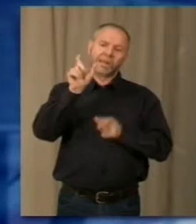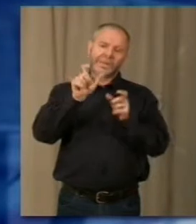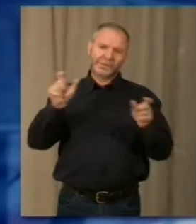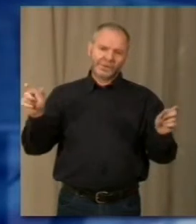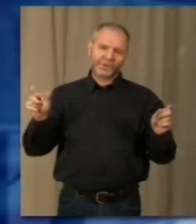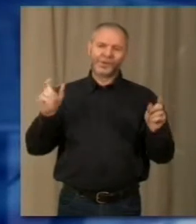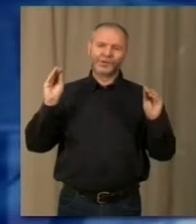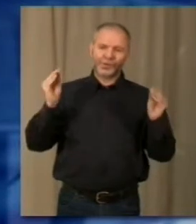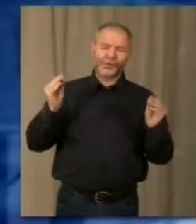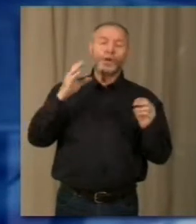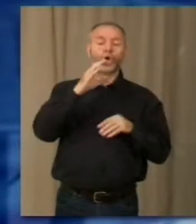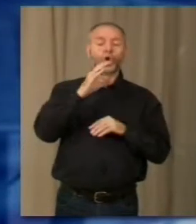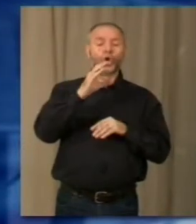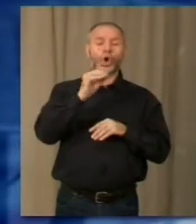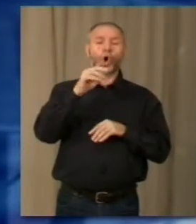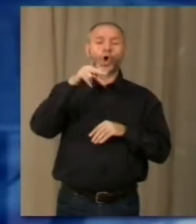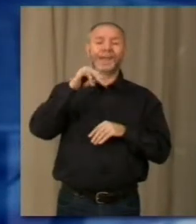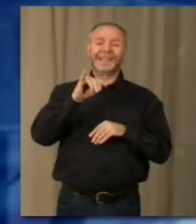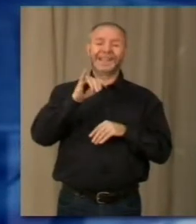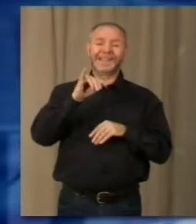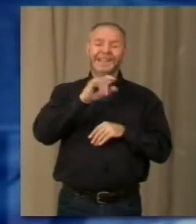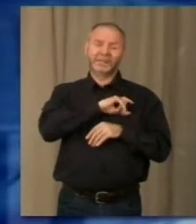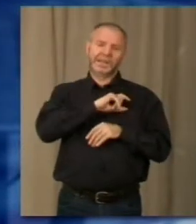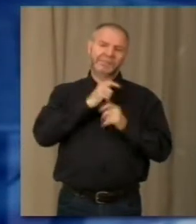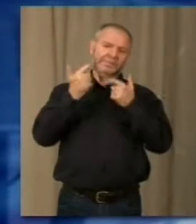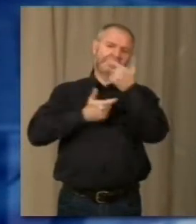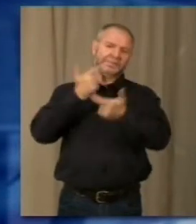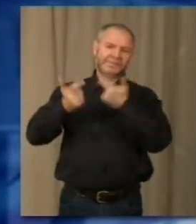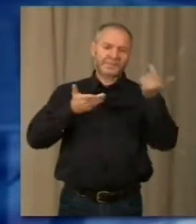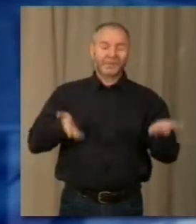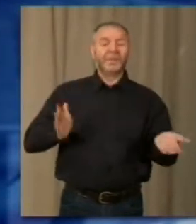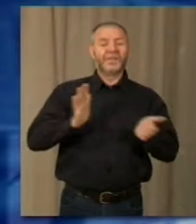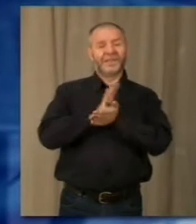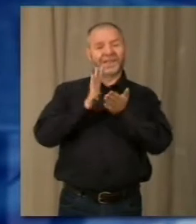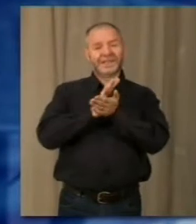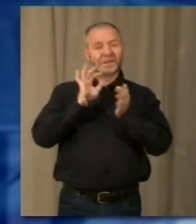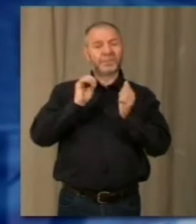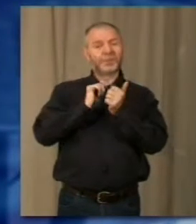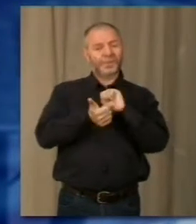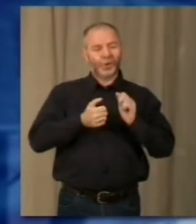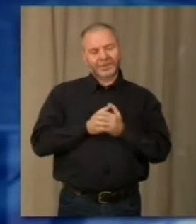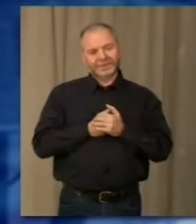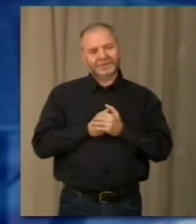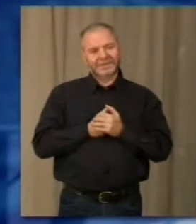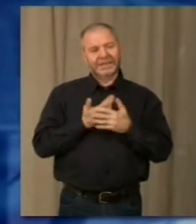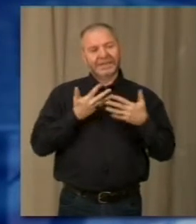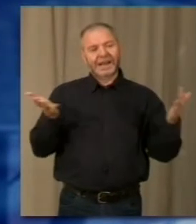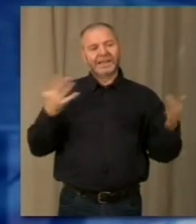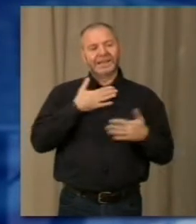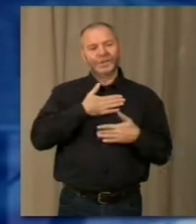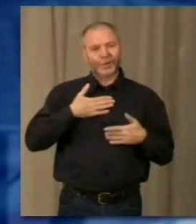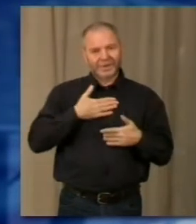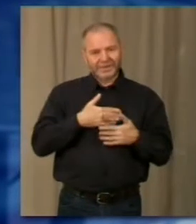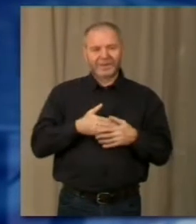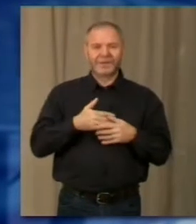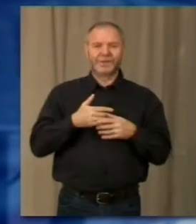CONI del VCO premia in questa occasione per questa grande festa, questo galà dello sport. Beh, una bella soddisfazione insomma dirigere